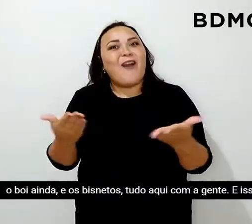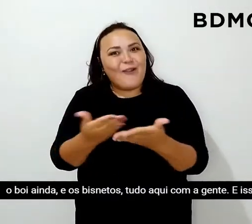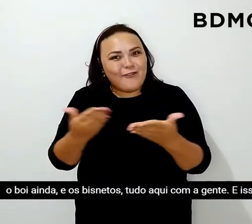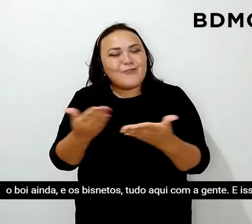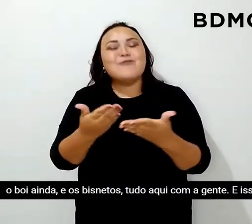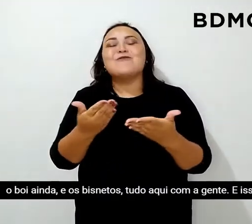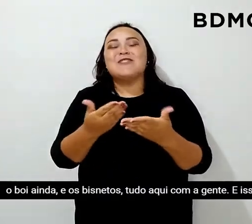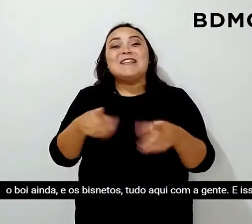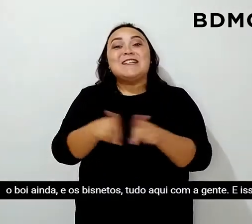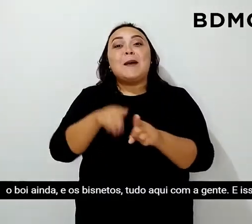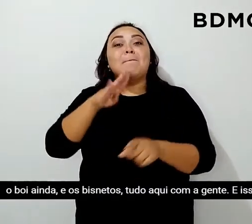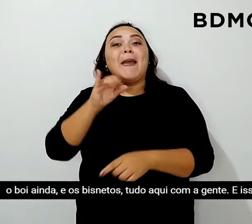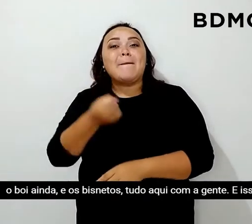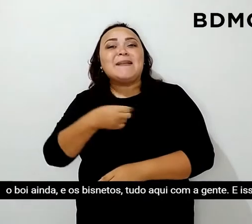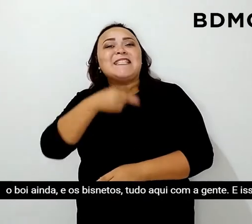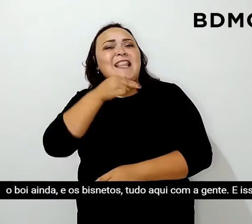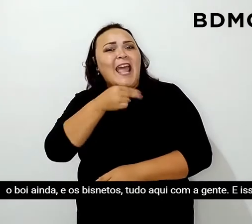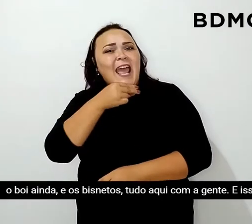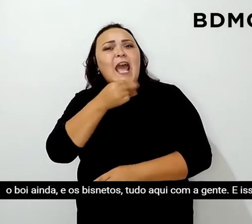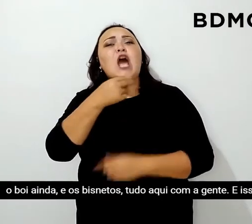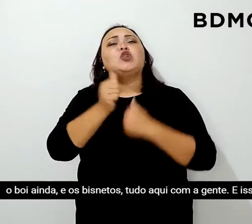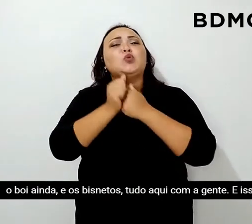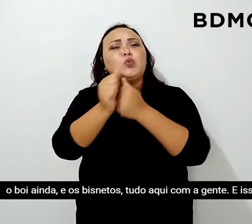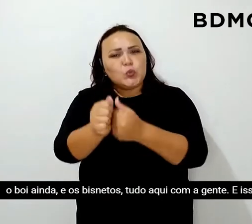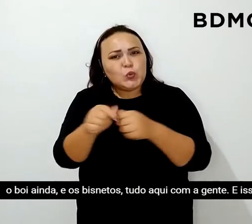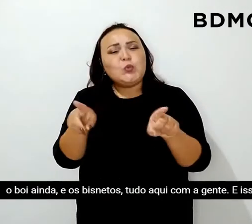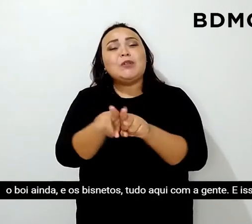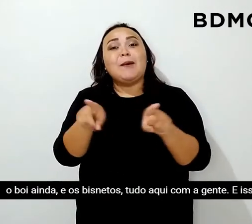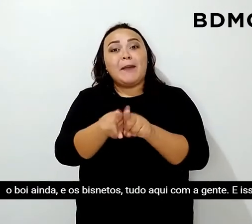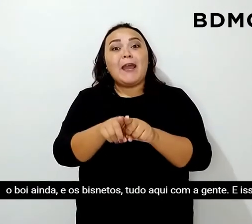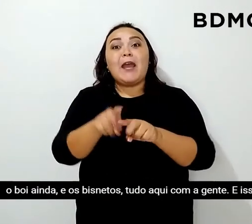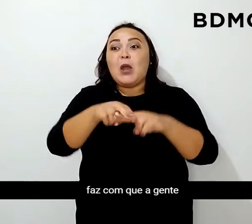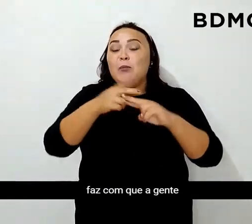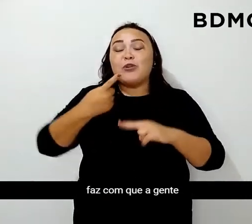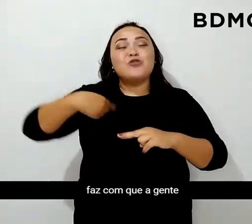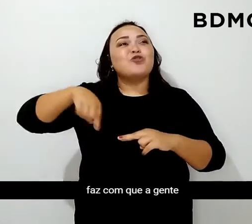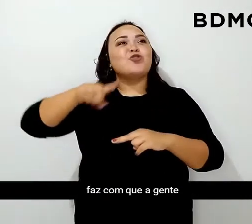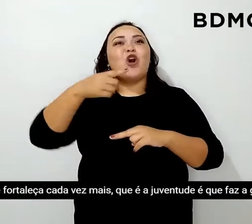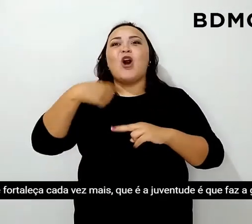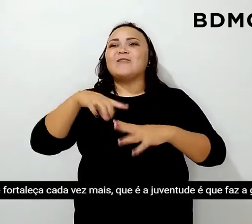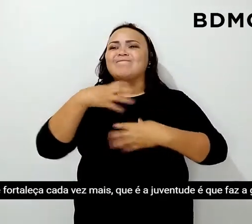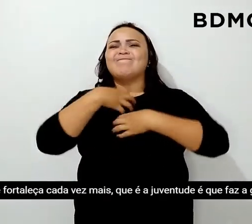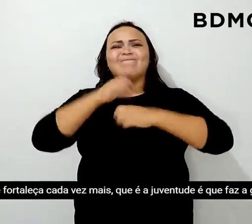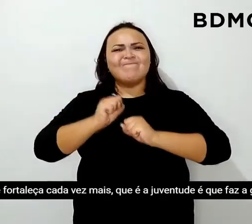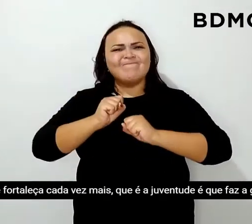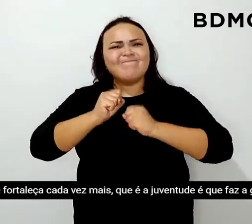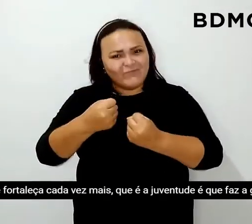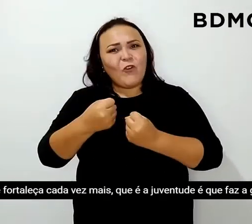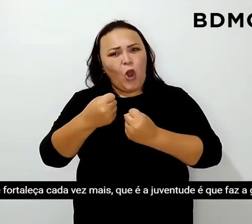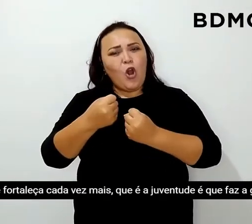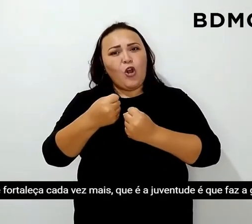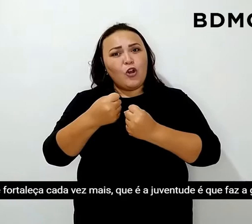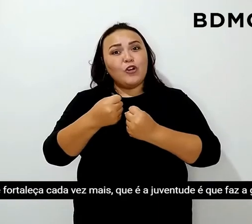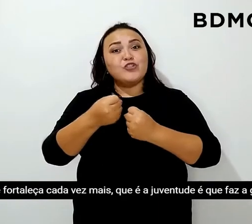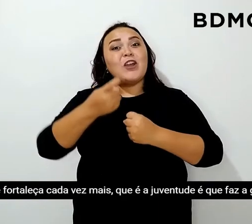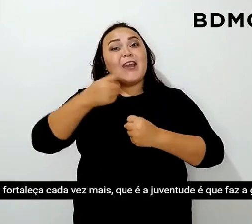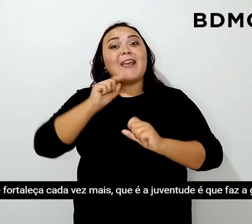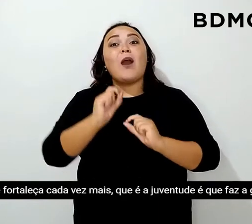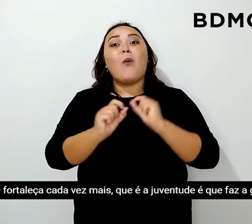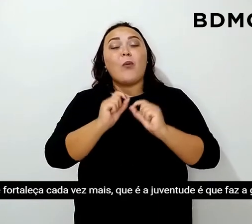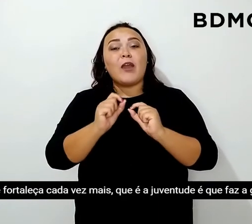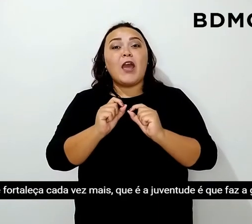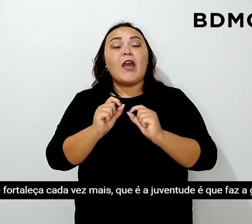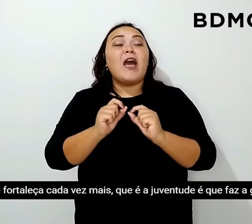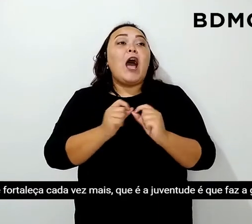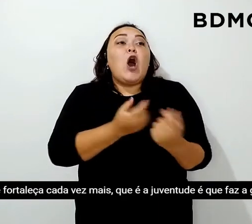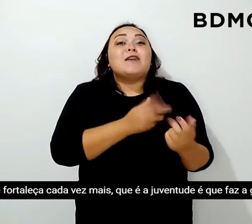e os bisnetos todos que estão aqui com a gente. E com isso, faz com que a gente se fortaleça cada vez mais, que